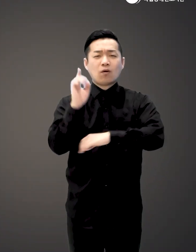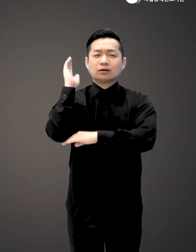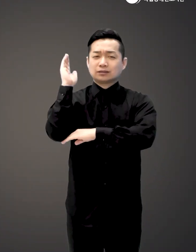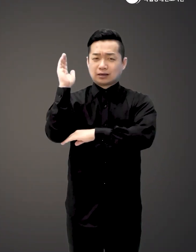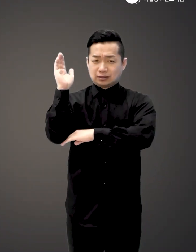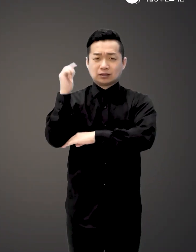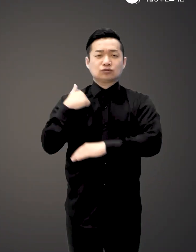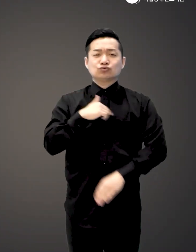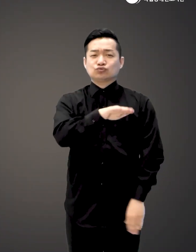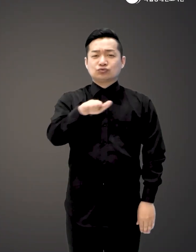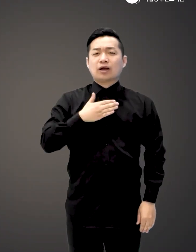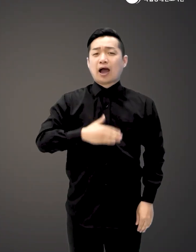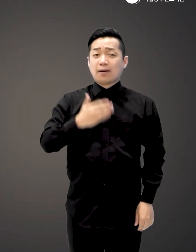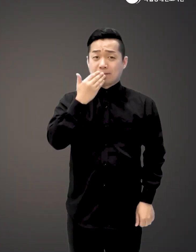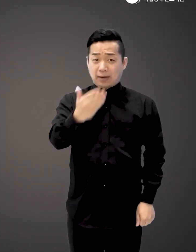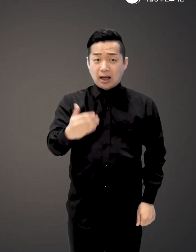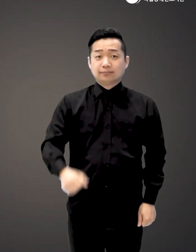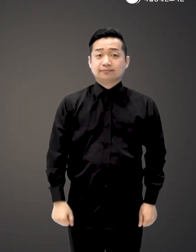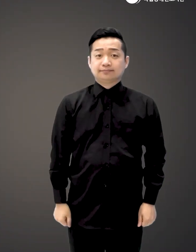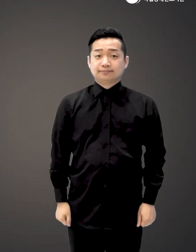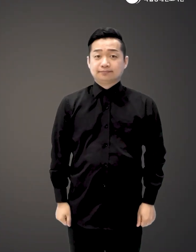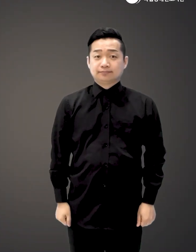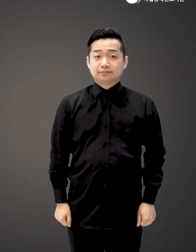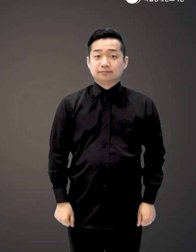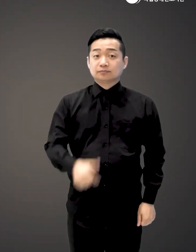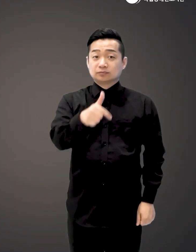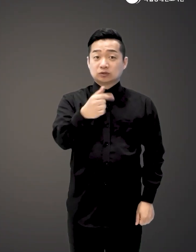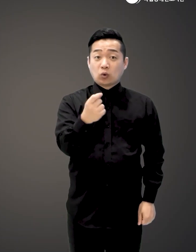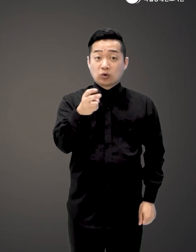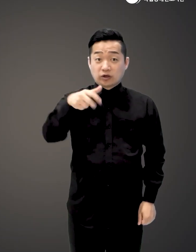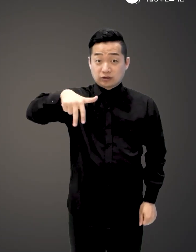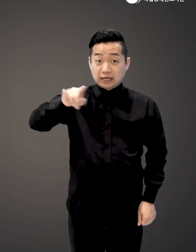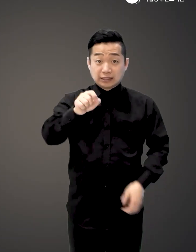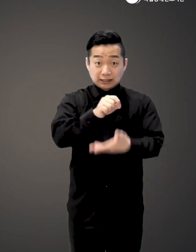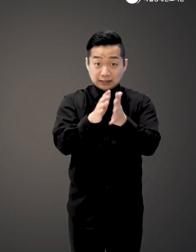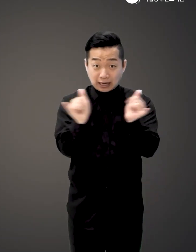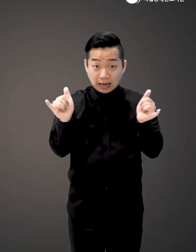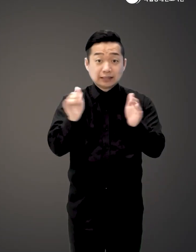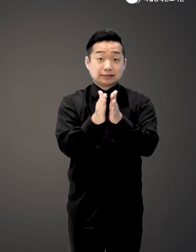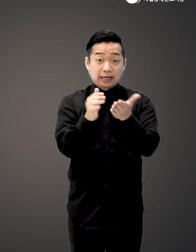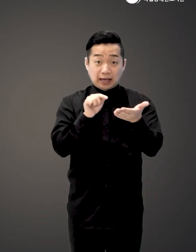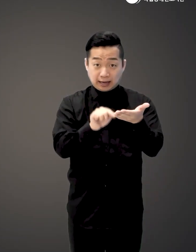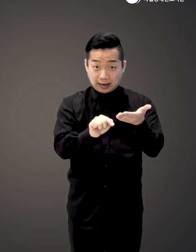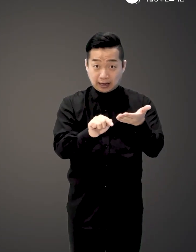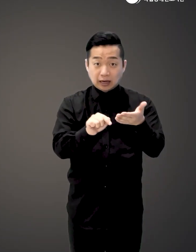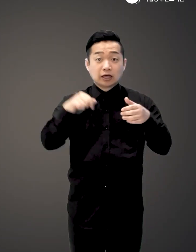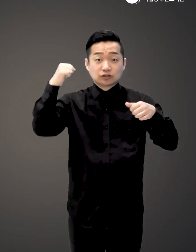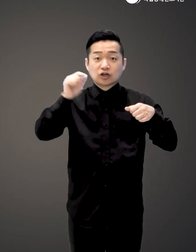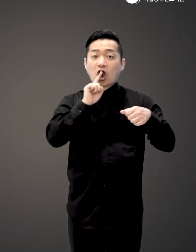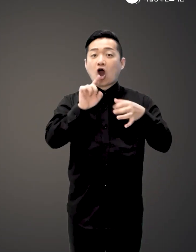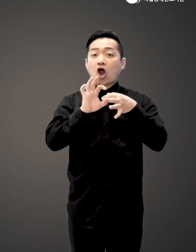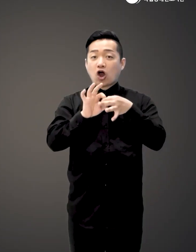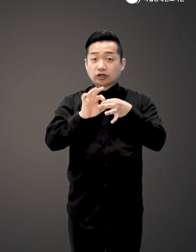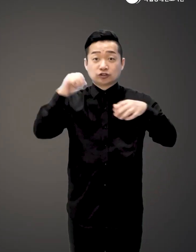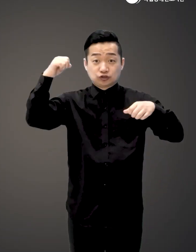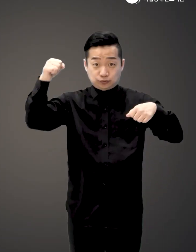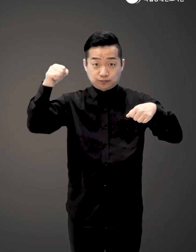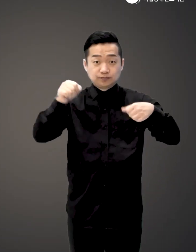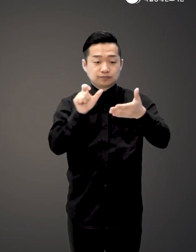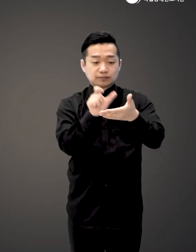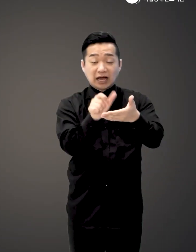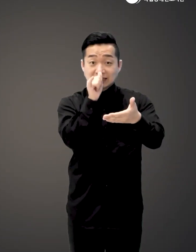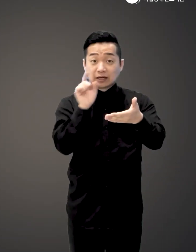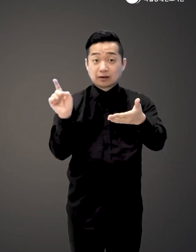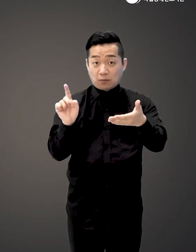어떤 이야기를 우리는 알 수 있는 것이죠 노영재 작가의 책 춤 언어의 춤 뒤편에는 이런 말이 적혀